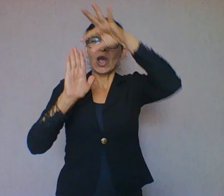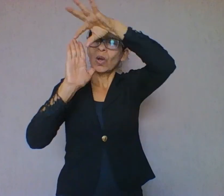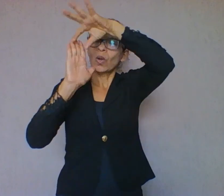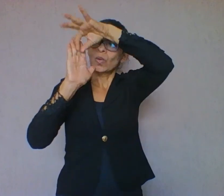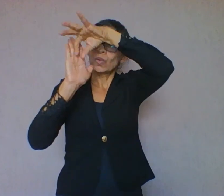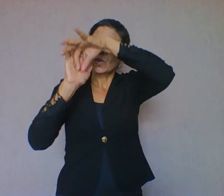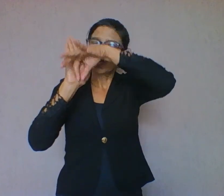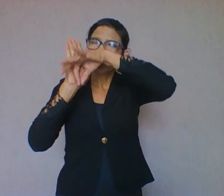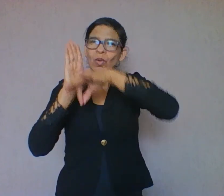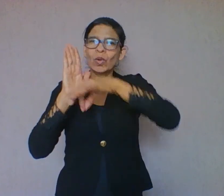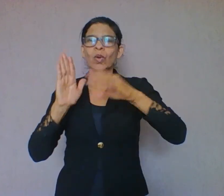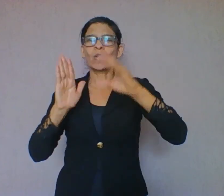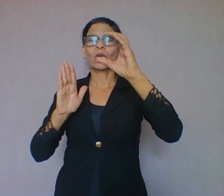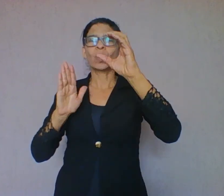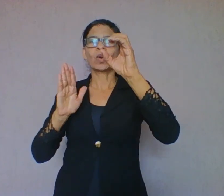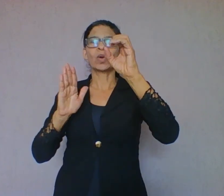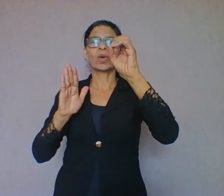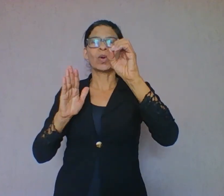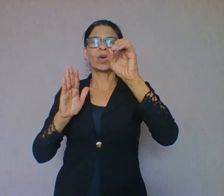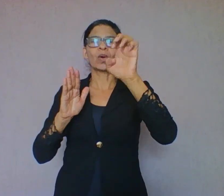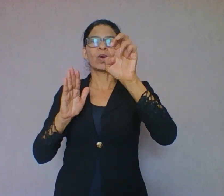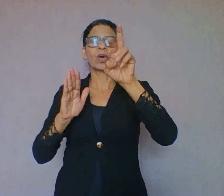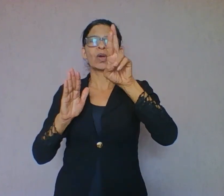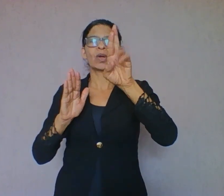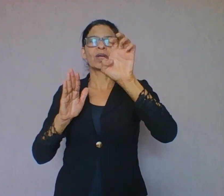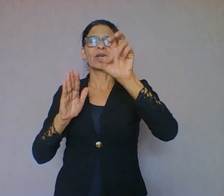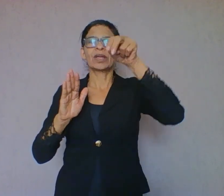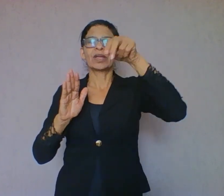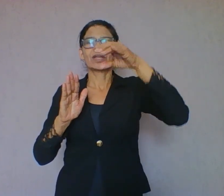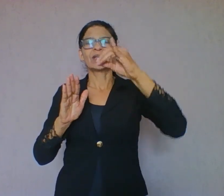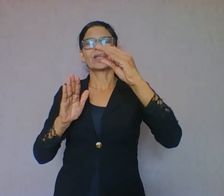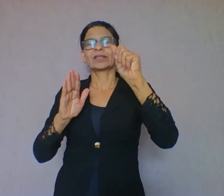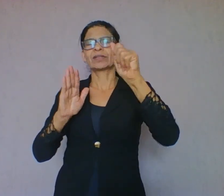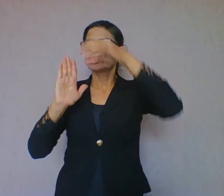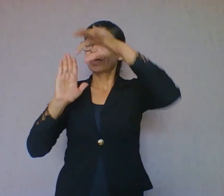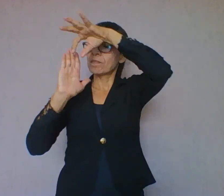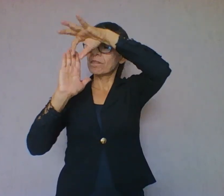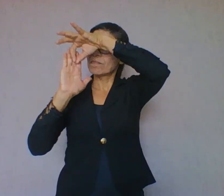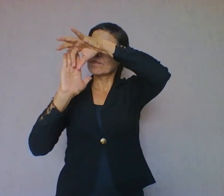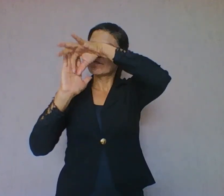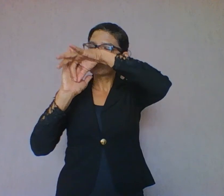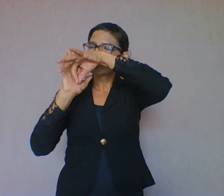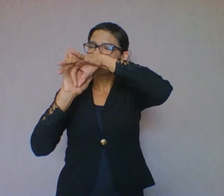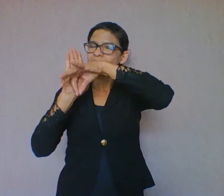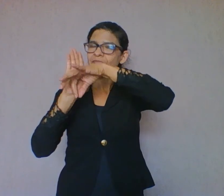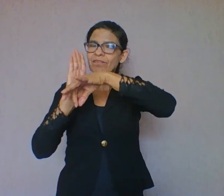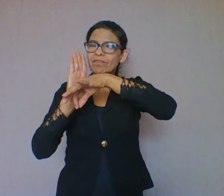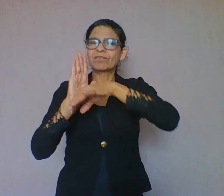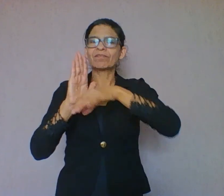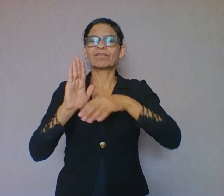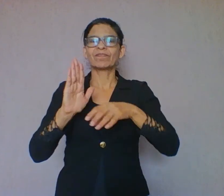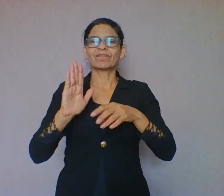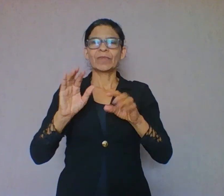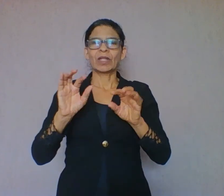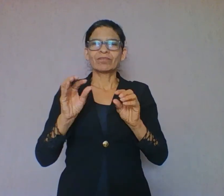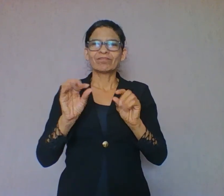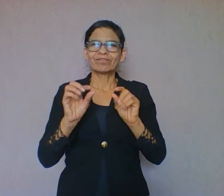Eu vou o que? Identificar as estruturas básicas para compreender o funcionamento do